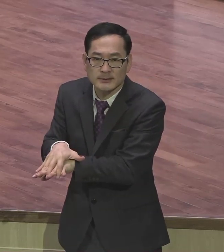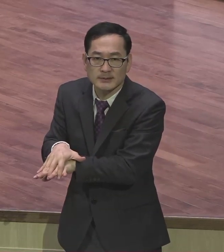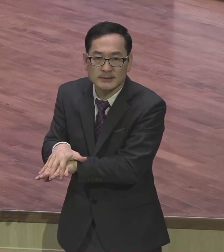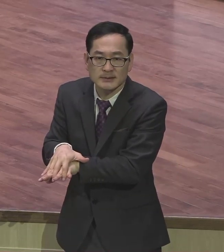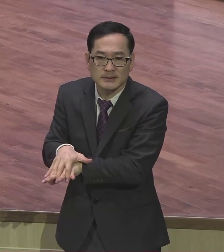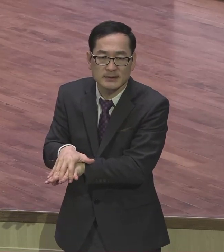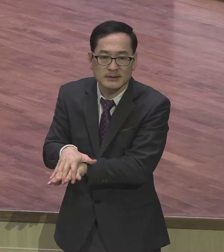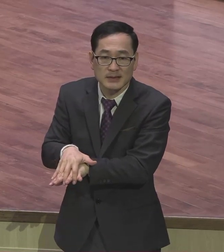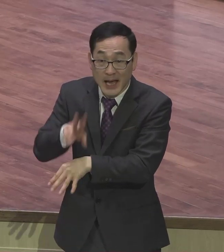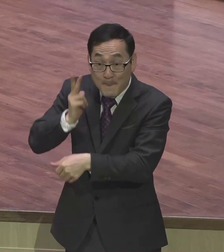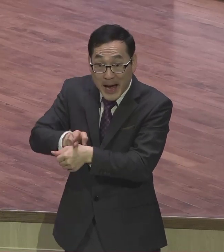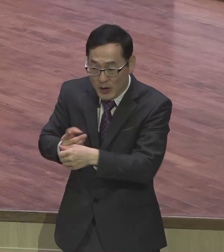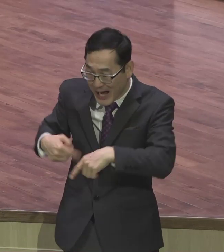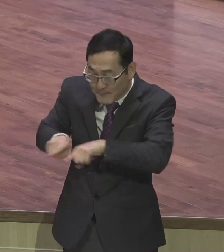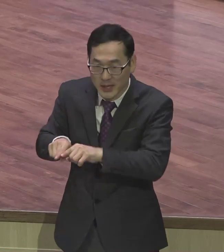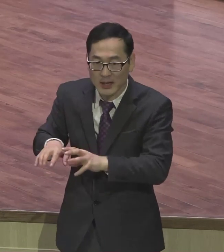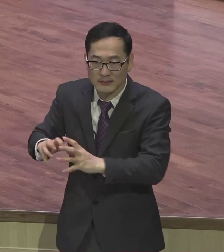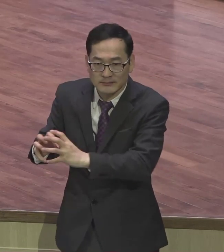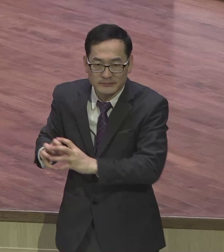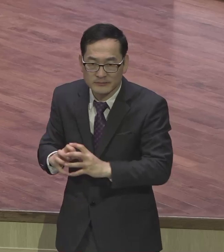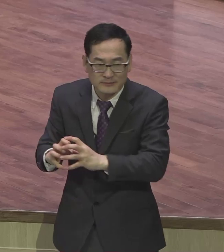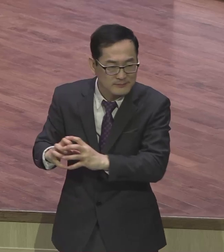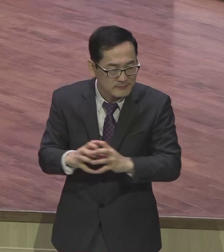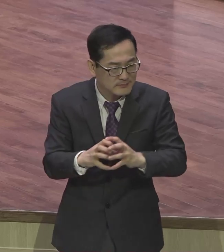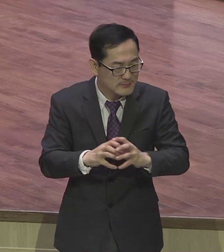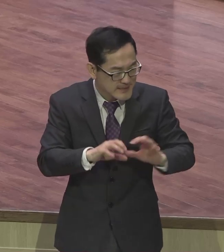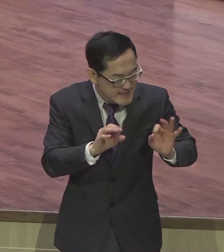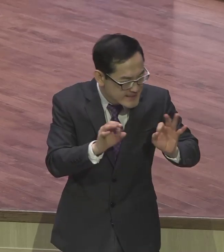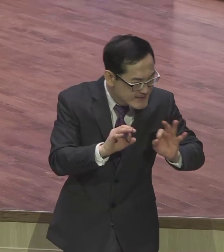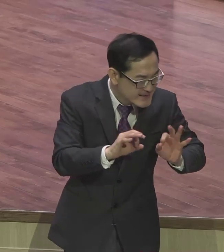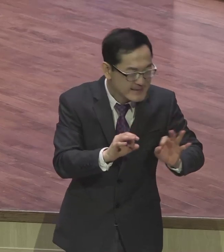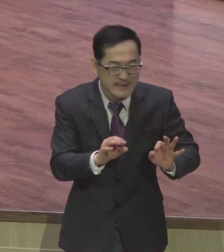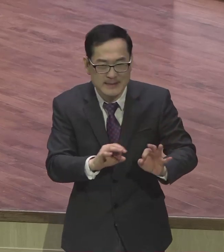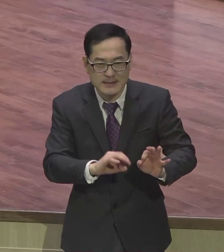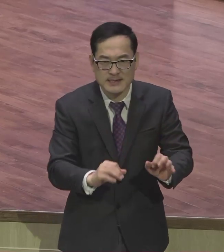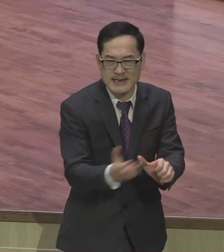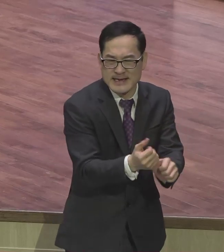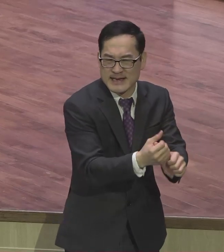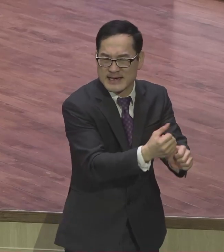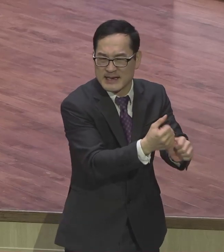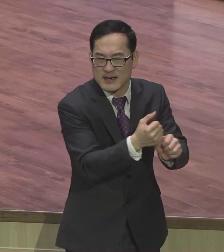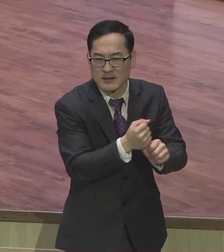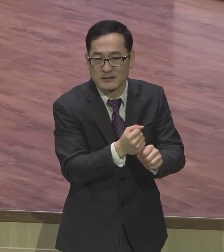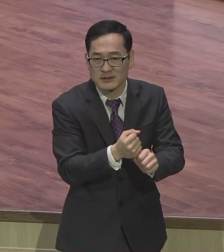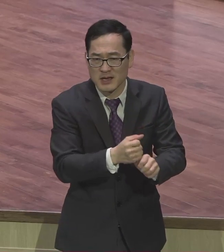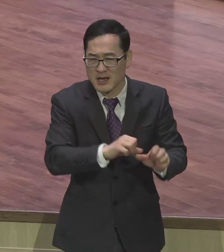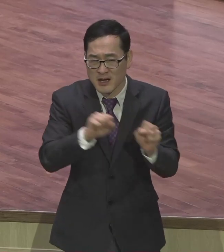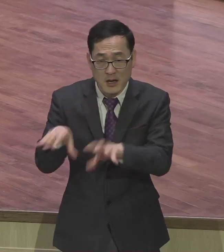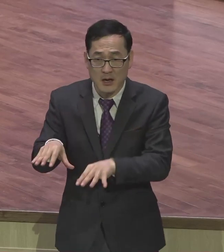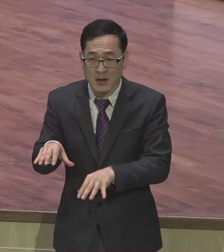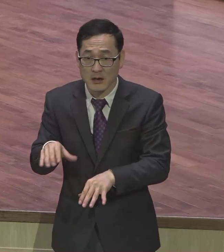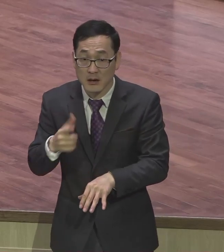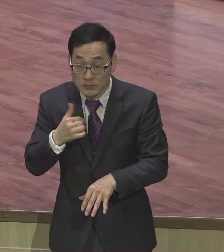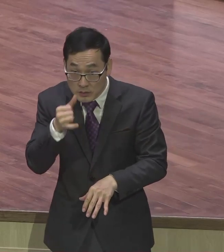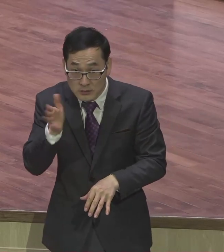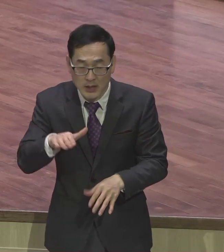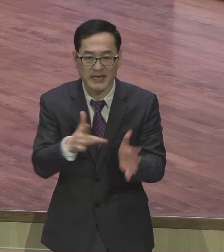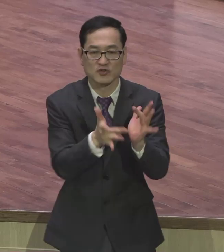계속 쫓겨다니면서 사역하는 것이 성경에 쫙 나오고 있잖아요 계속 뭐니 있어